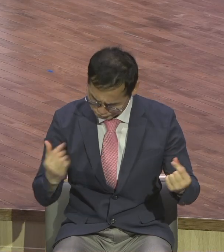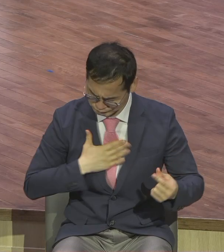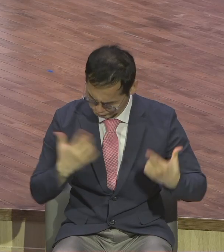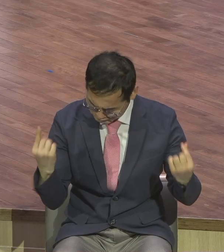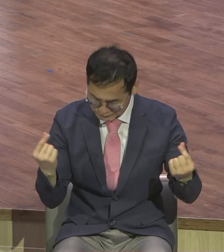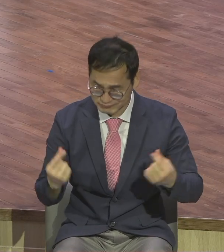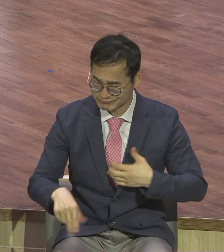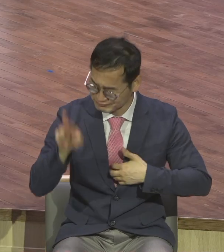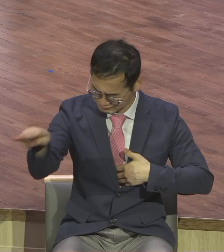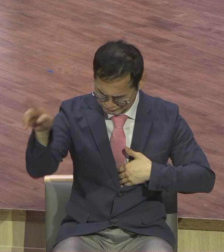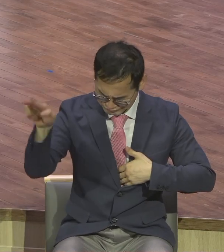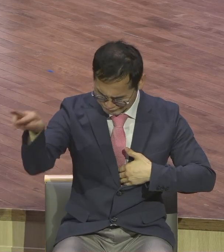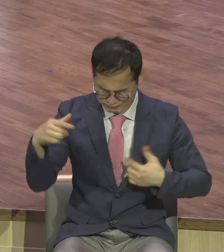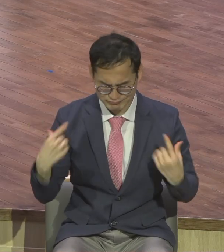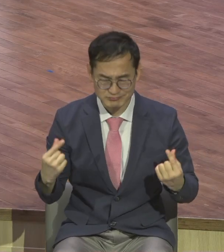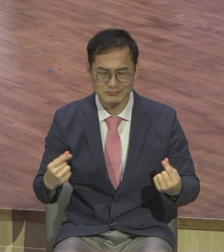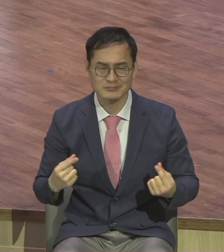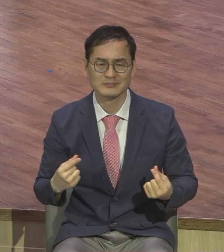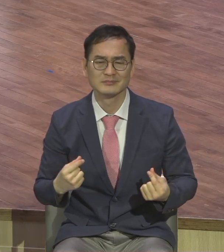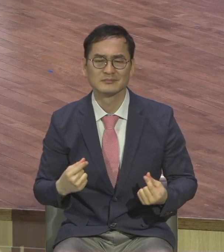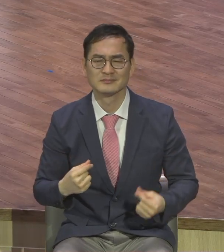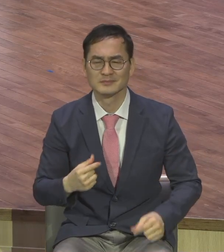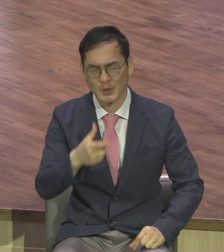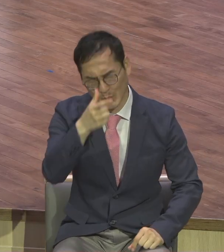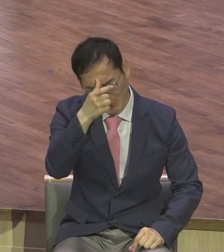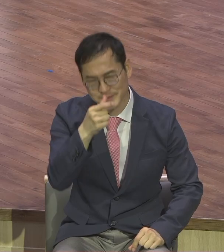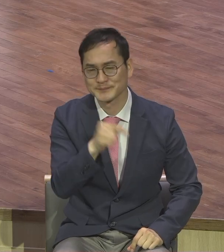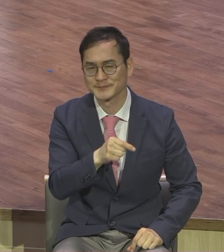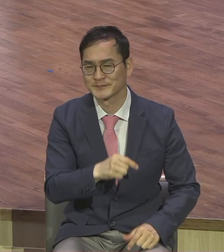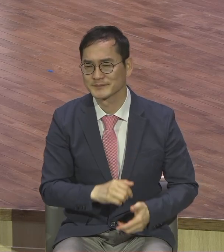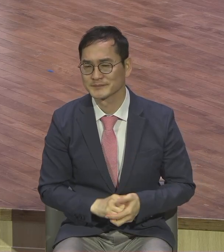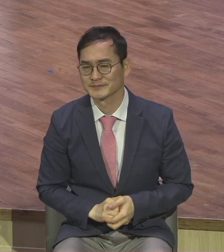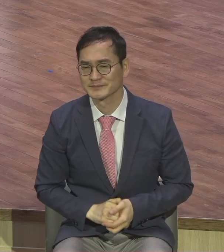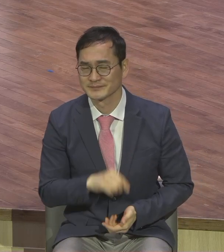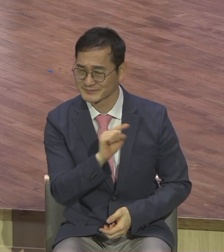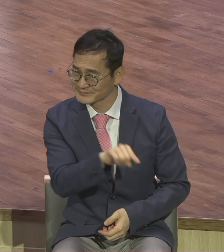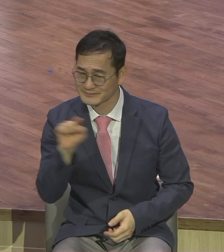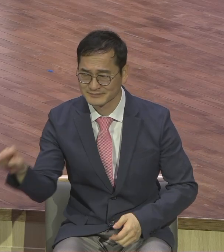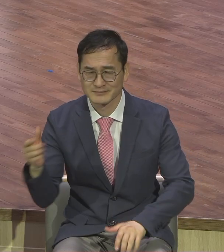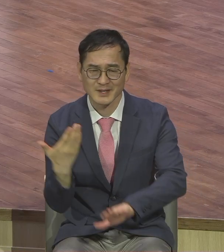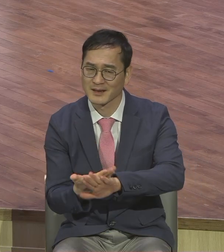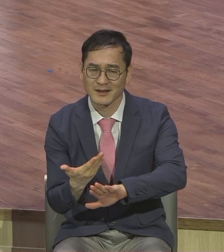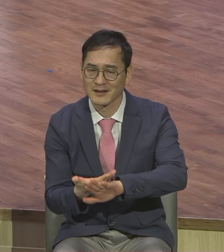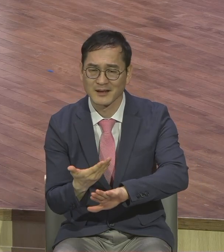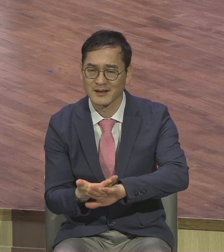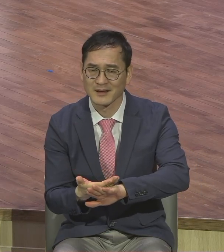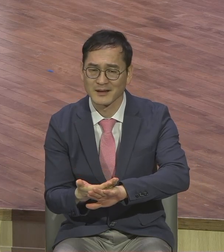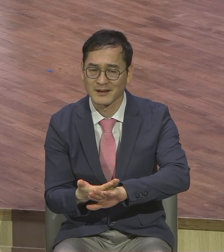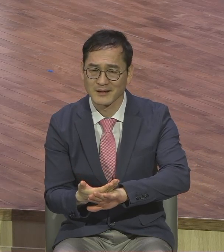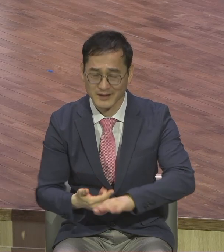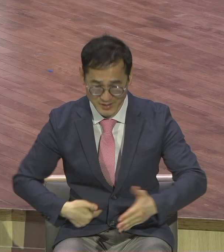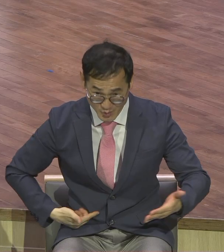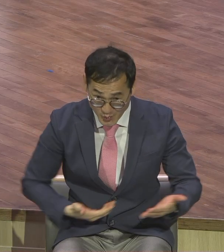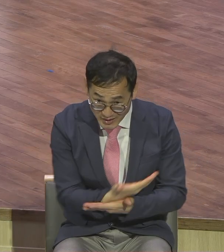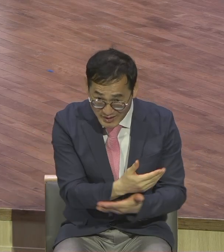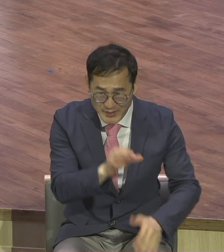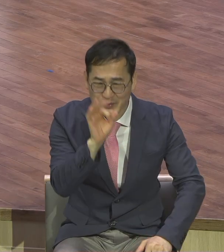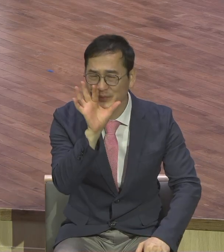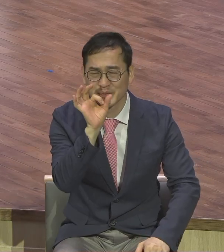생각합니다. 자기 말이 자기 생각이 맞다라고 생각합니다. 그러니까 뭐요? 회개가 없지요. 전혀 눕히지